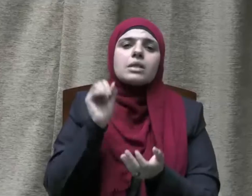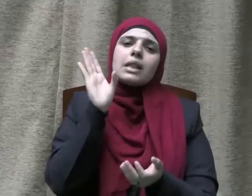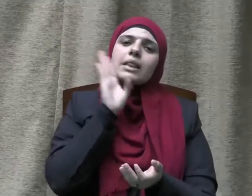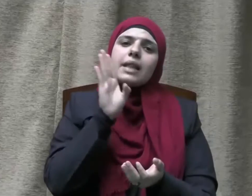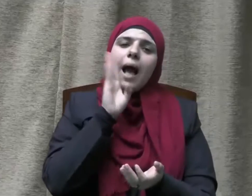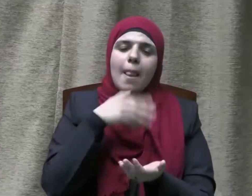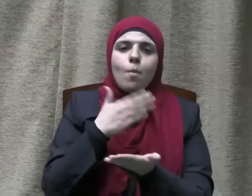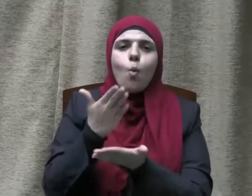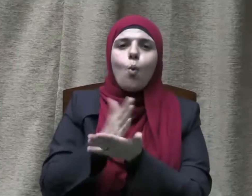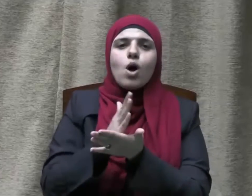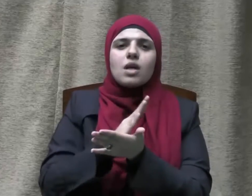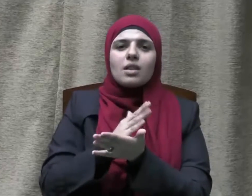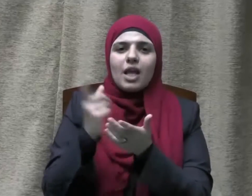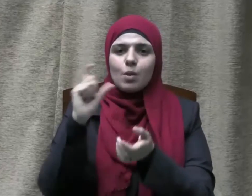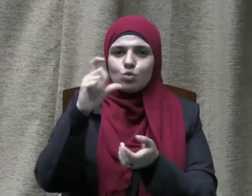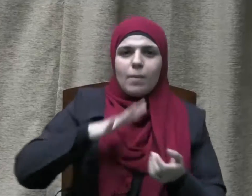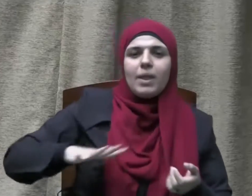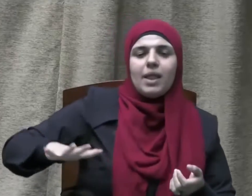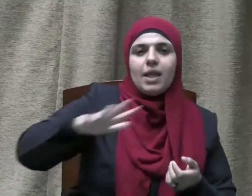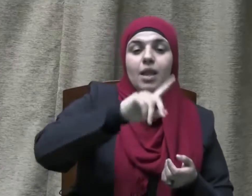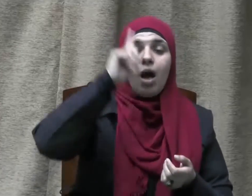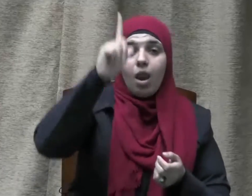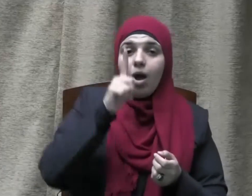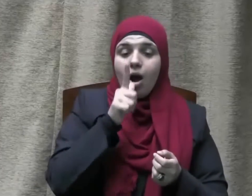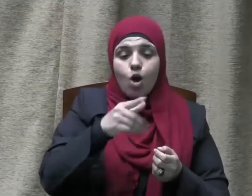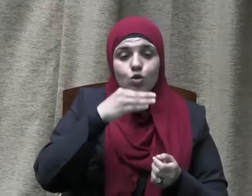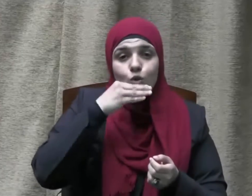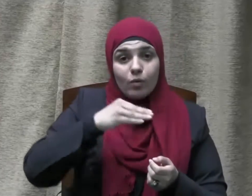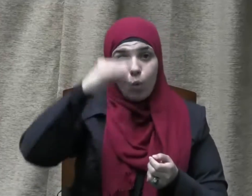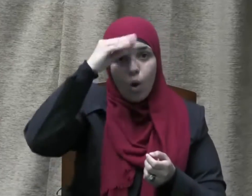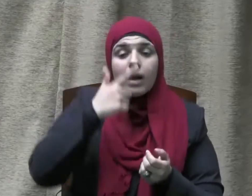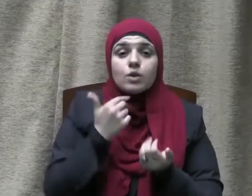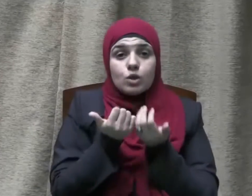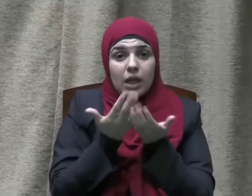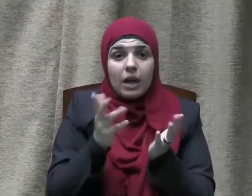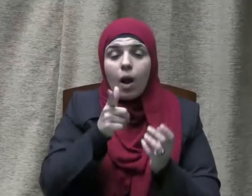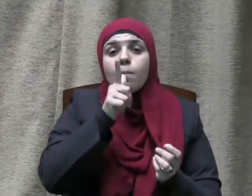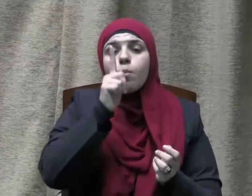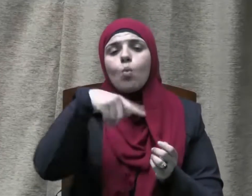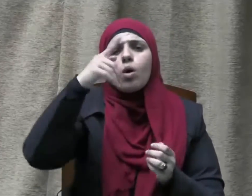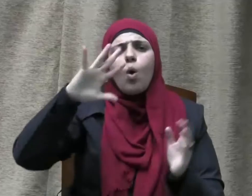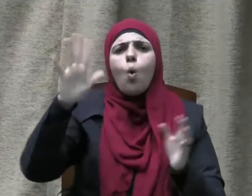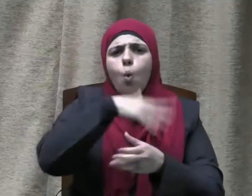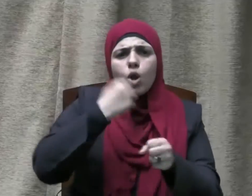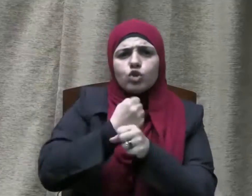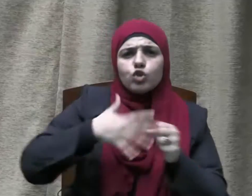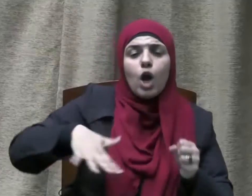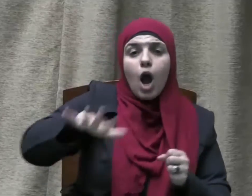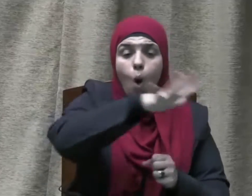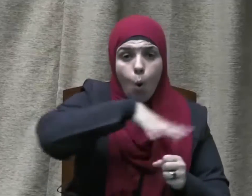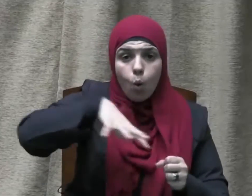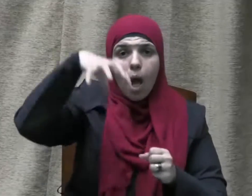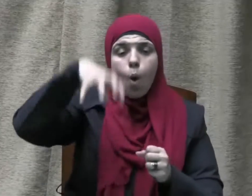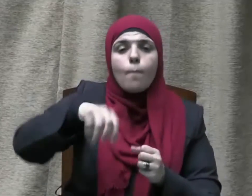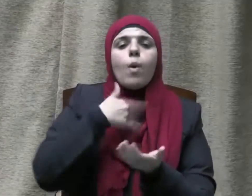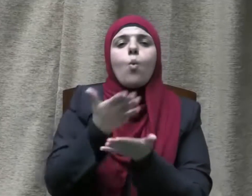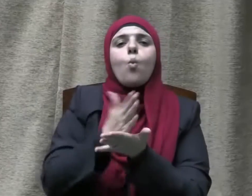الأمة حيث يقول سبحانه وكذلك جعلناكم أمة وسطا لتكونوا